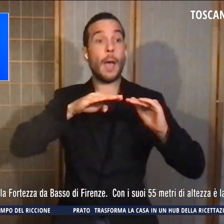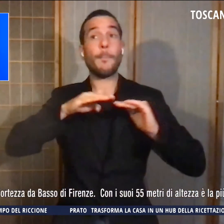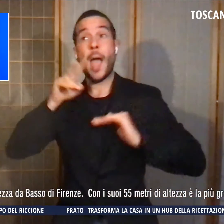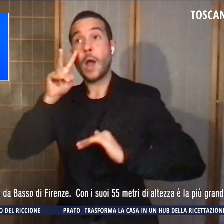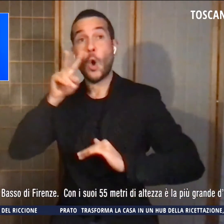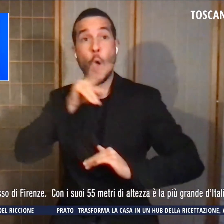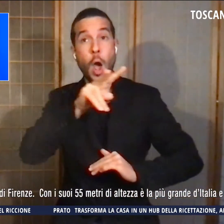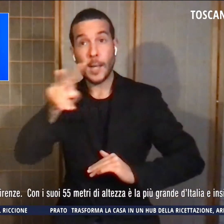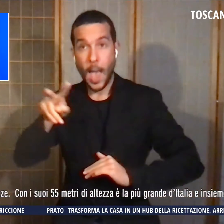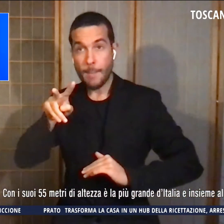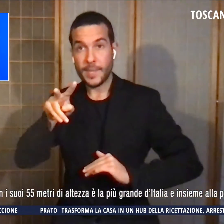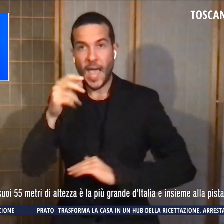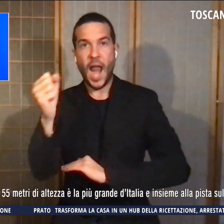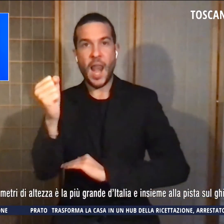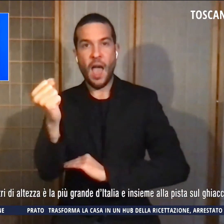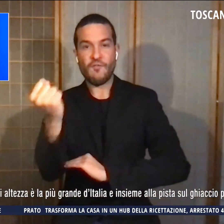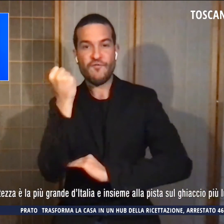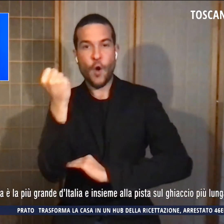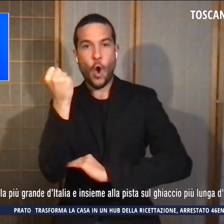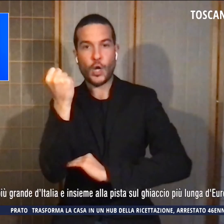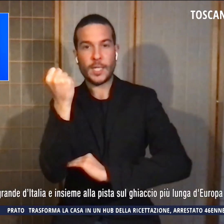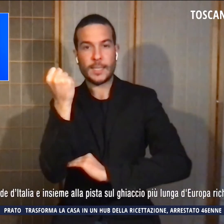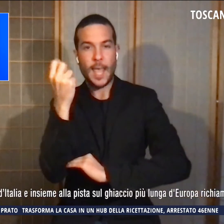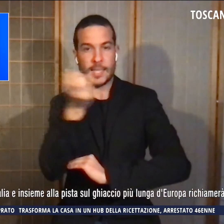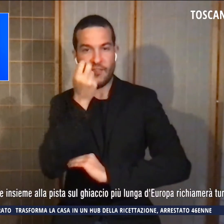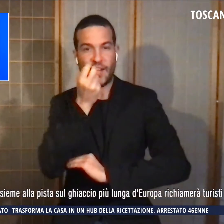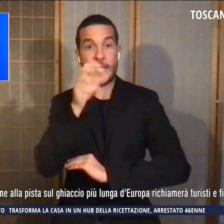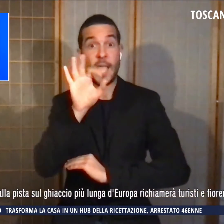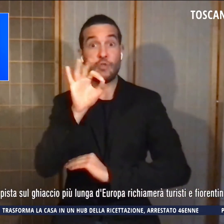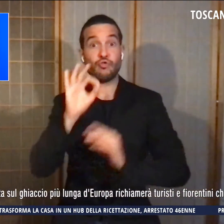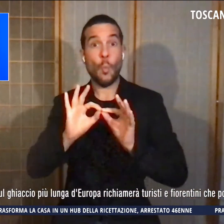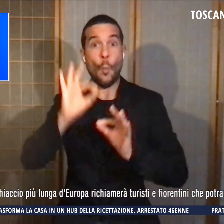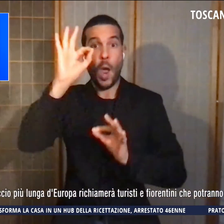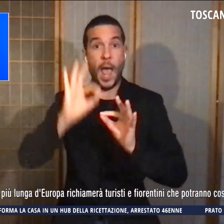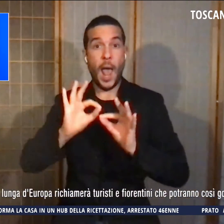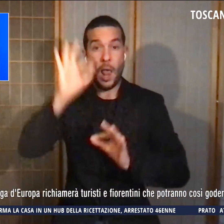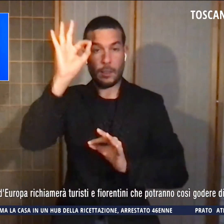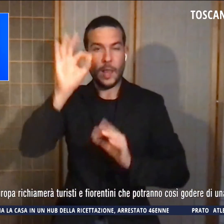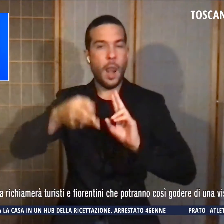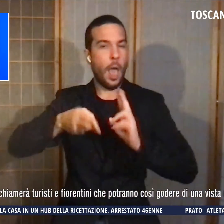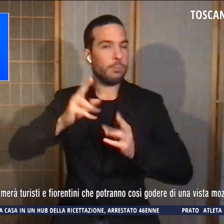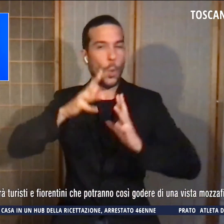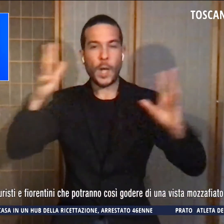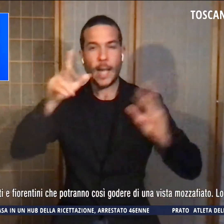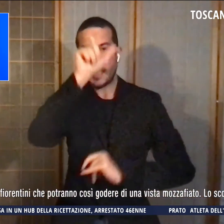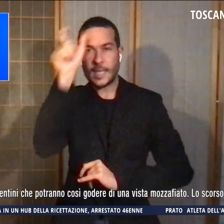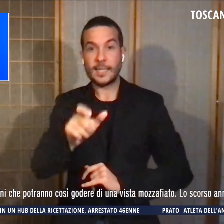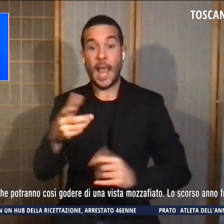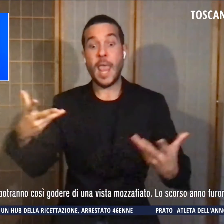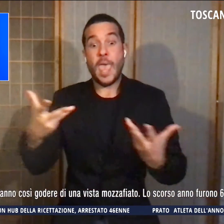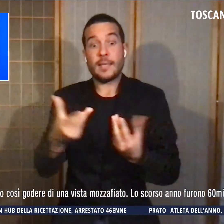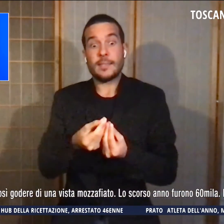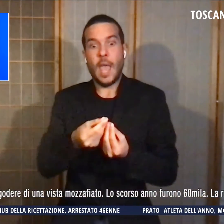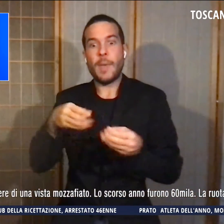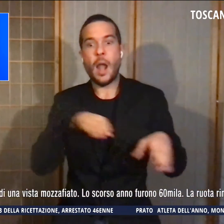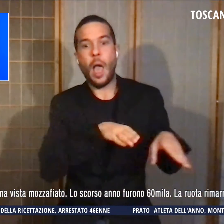55 metri di altezza e la più grande d'Italia e insieme alla pista su ghiaccio più lunga d'Europa